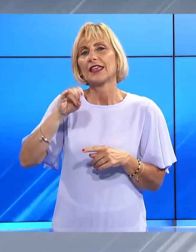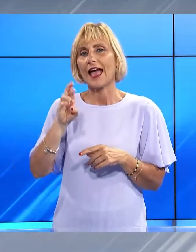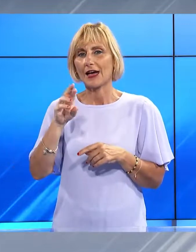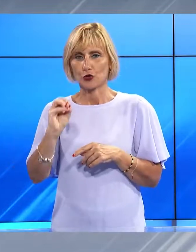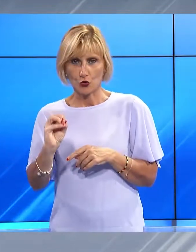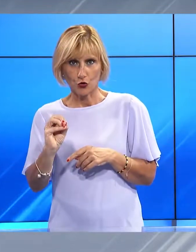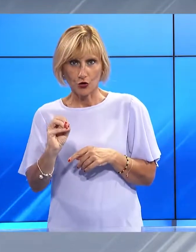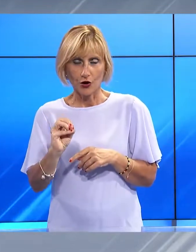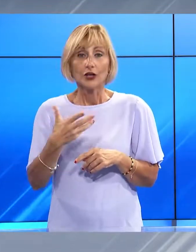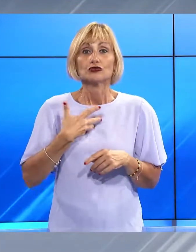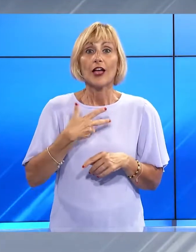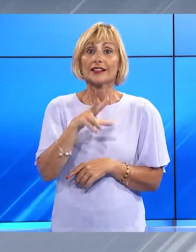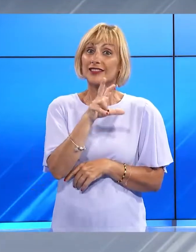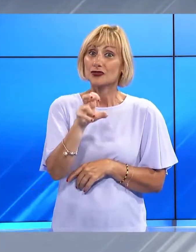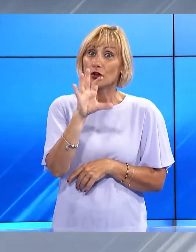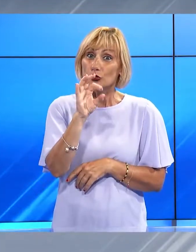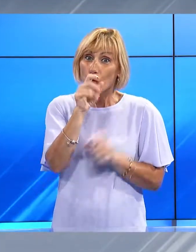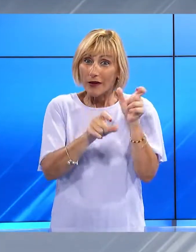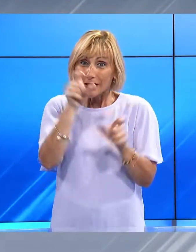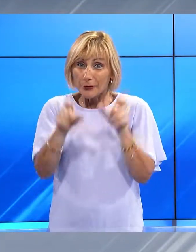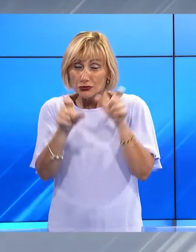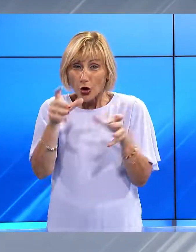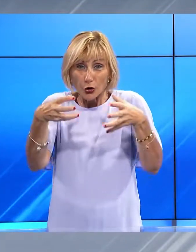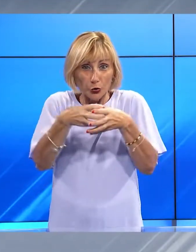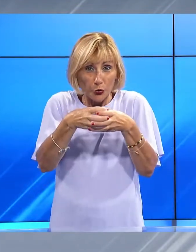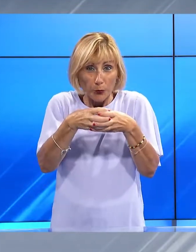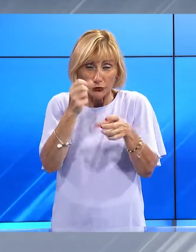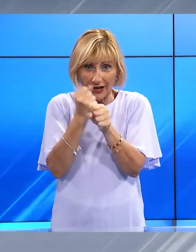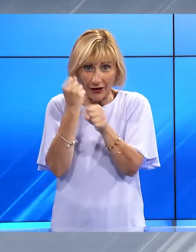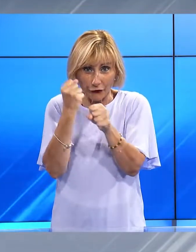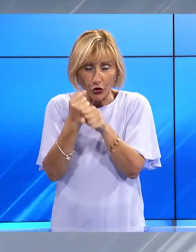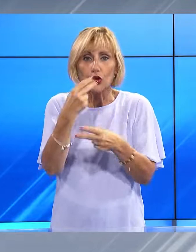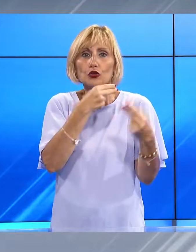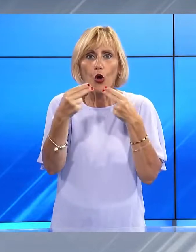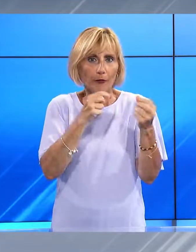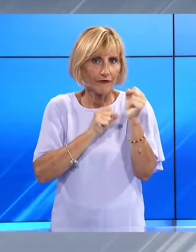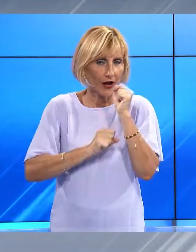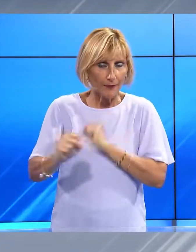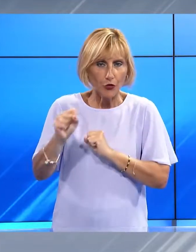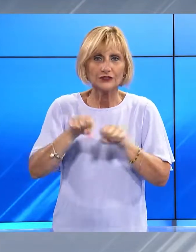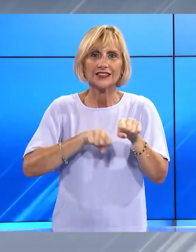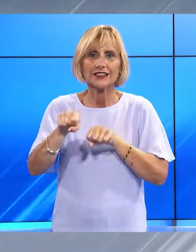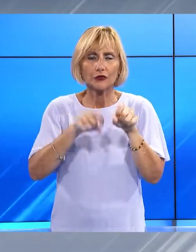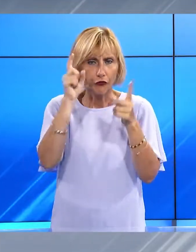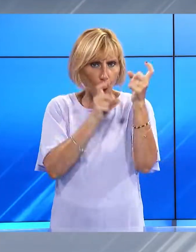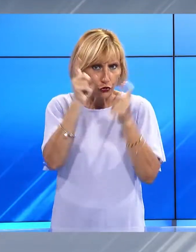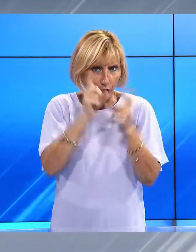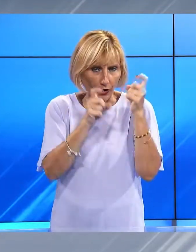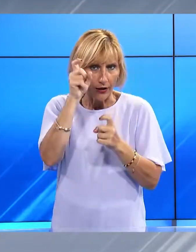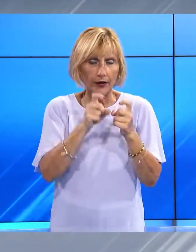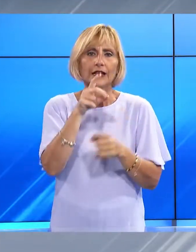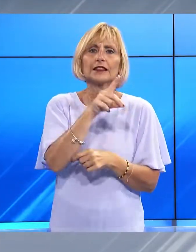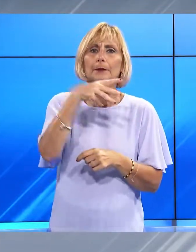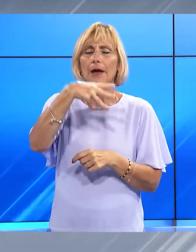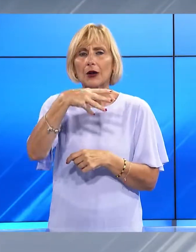350 membri dello staff, tra cui i nomi eccellenti di Manuel Lubezki, direttore della fotografia che vanta ben tre